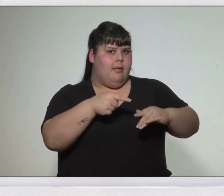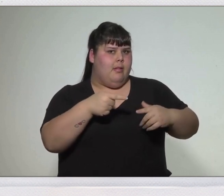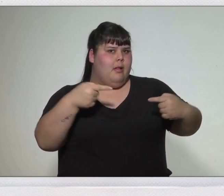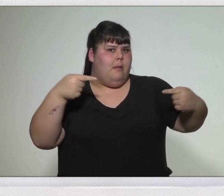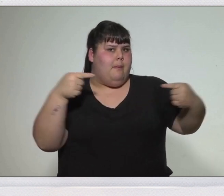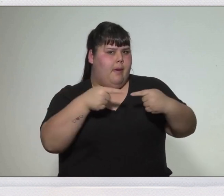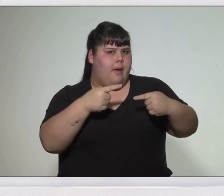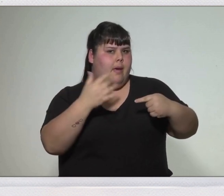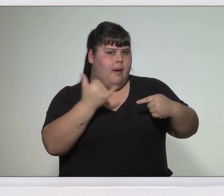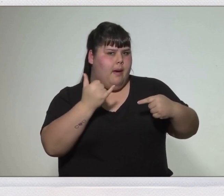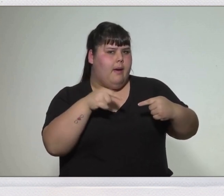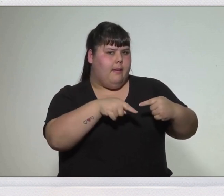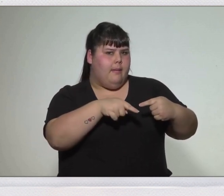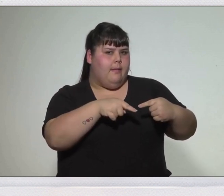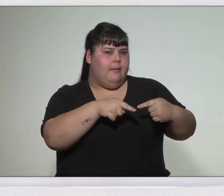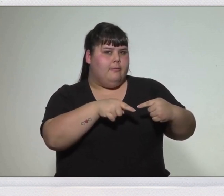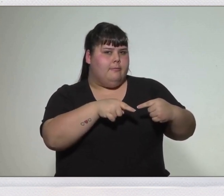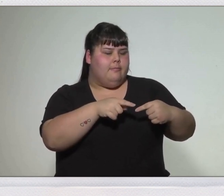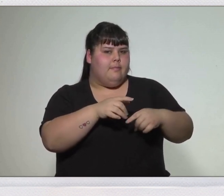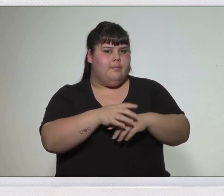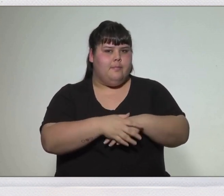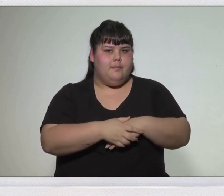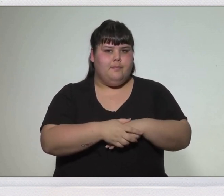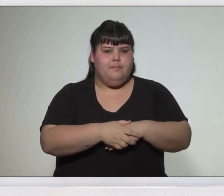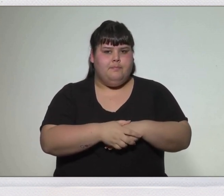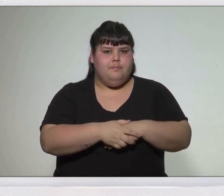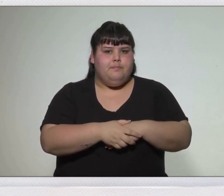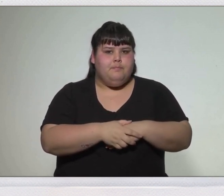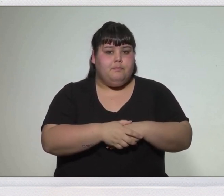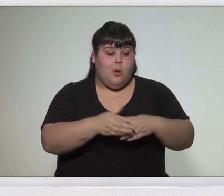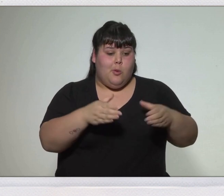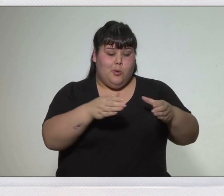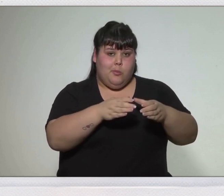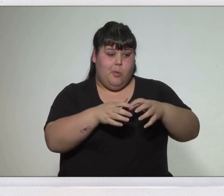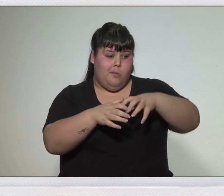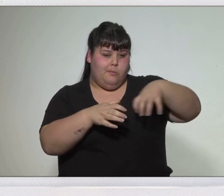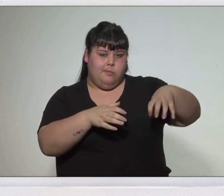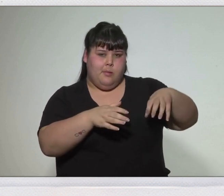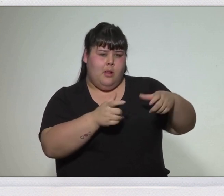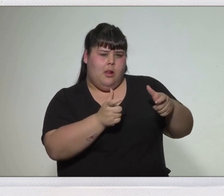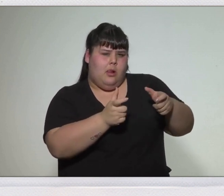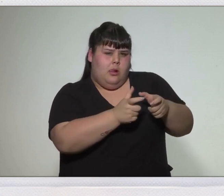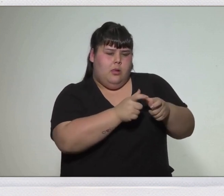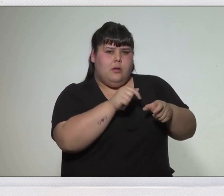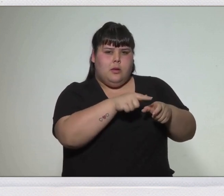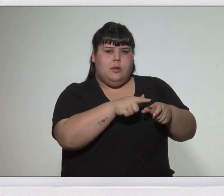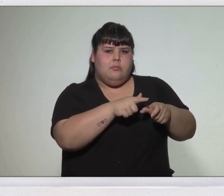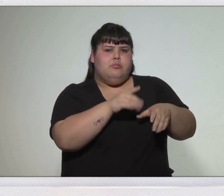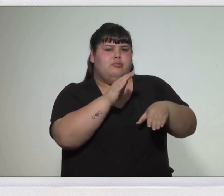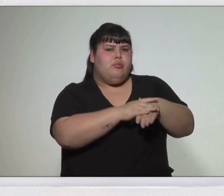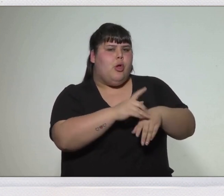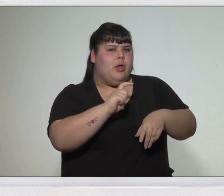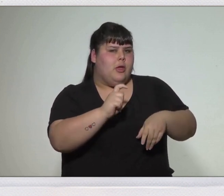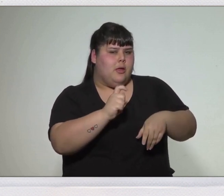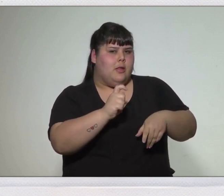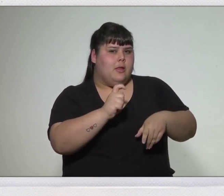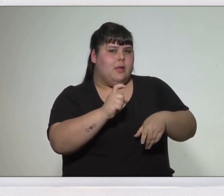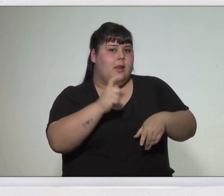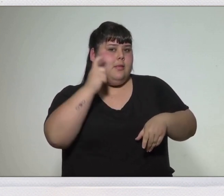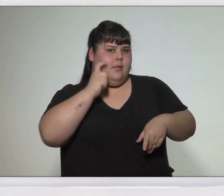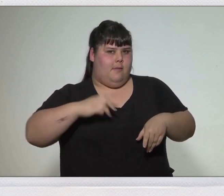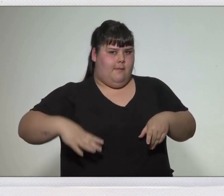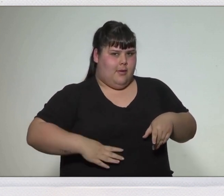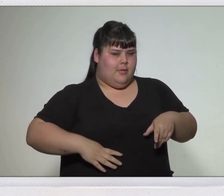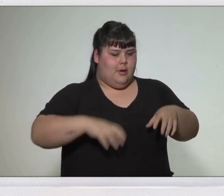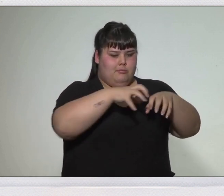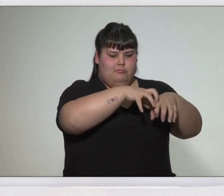tensiones al interior de la misma entre un sector moderado encabezado por savedra y